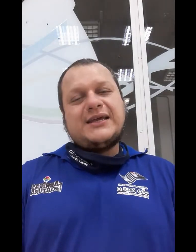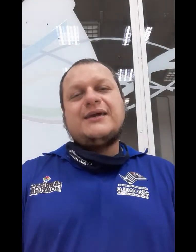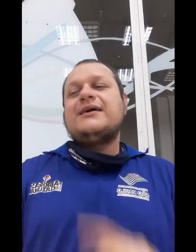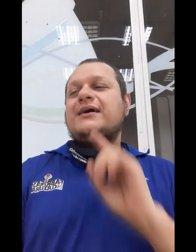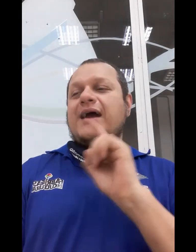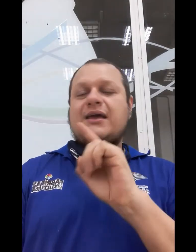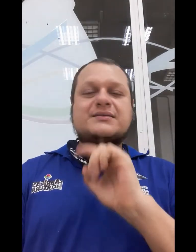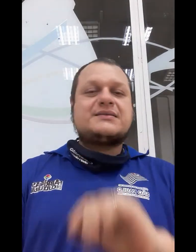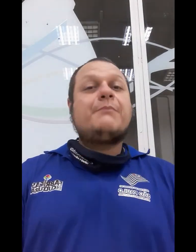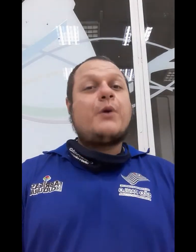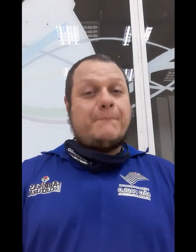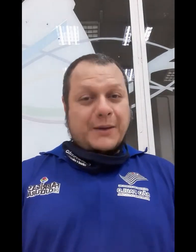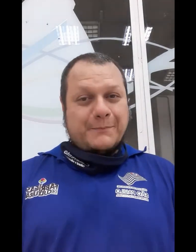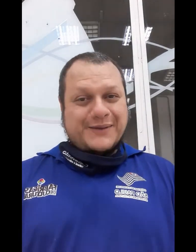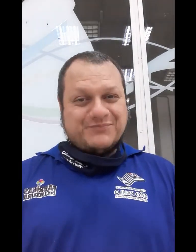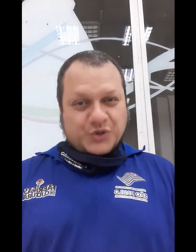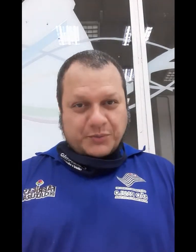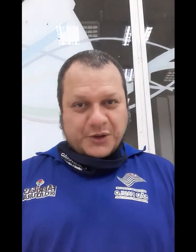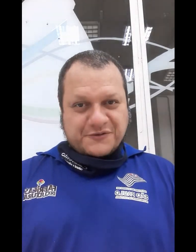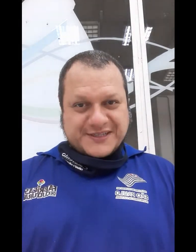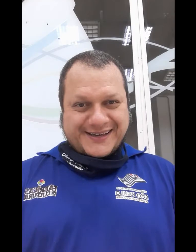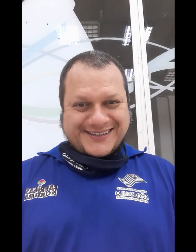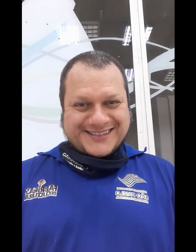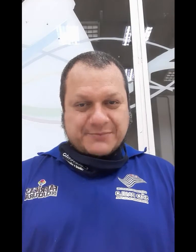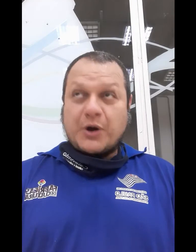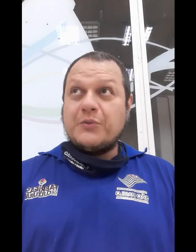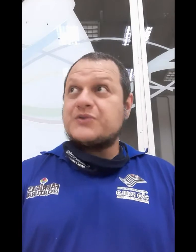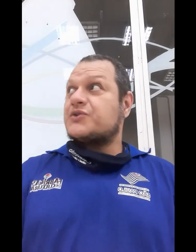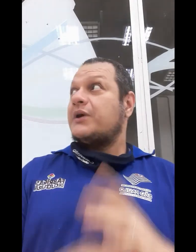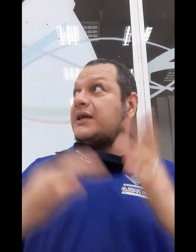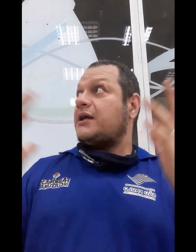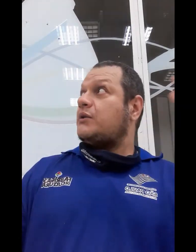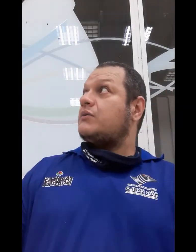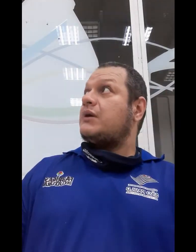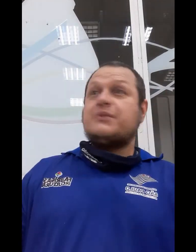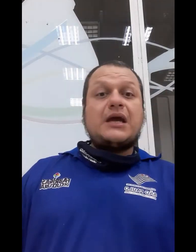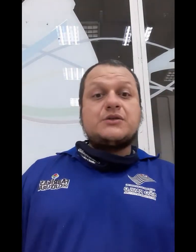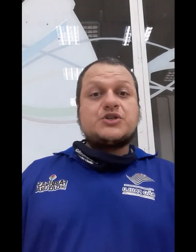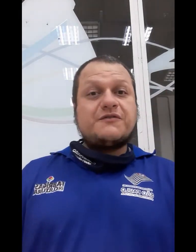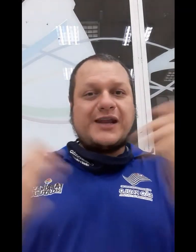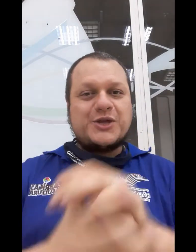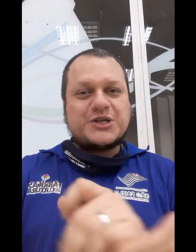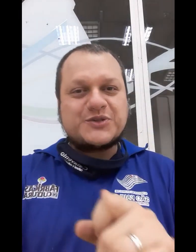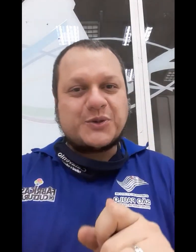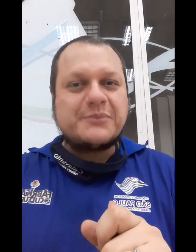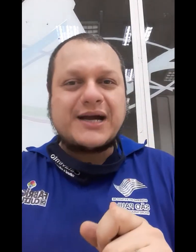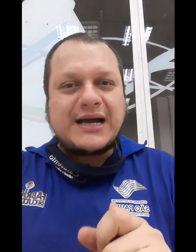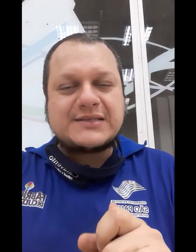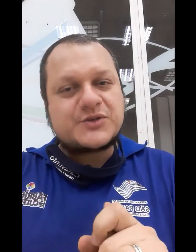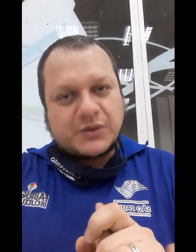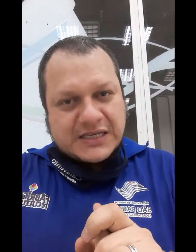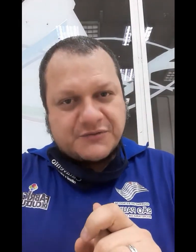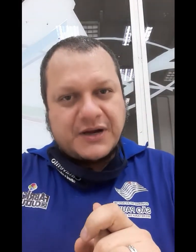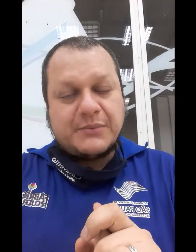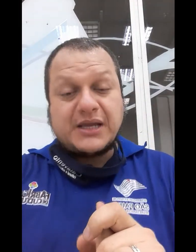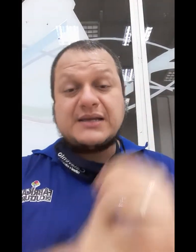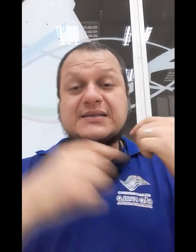em Sapopemba. Tudo bem com vocês? Bom, eu estou aqui num ambiente diferente, não estou na minha casa, estou nas fábricas